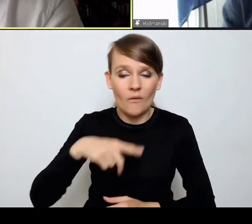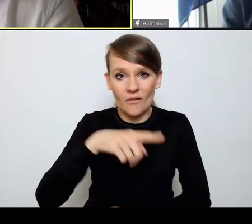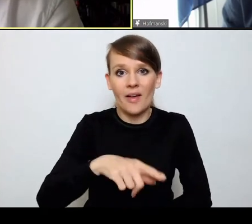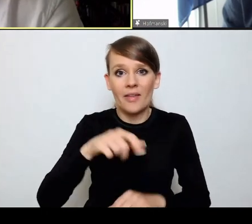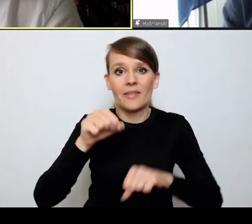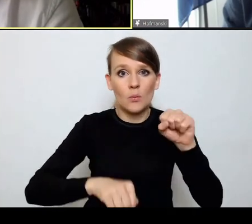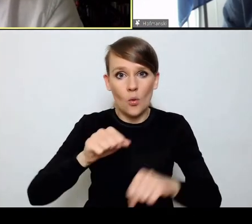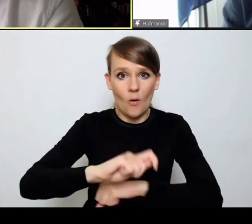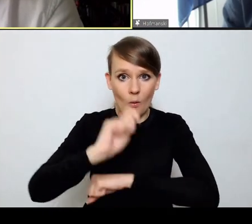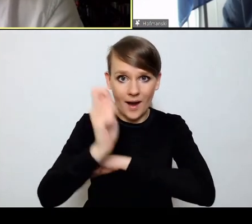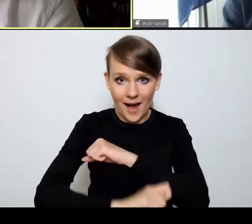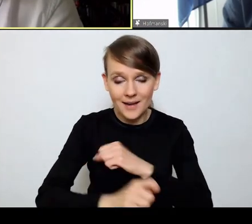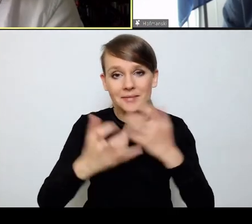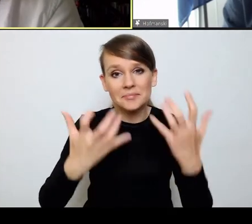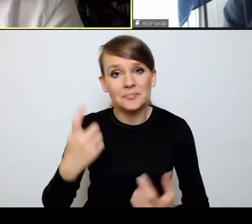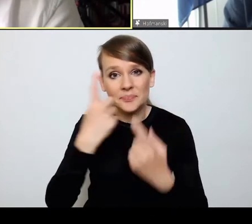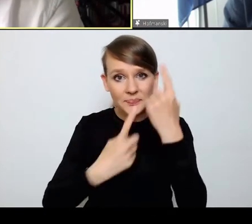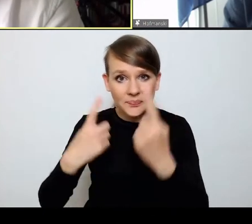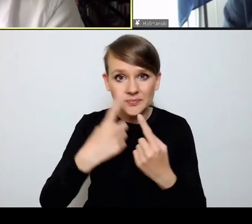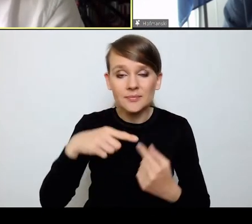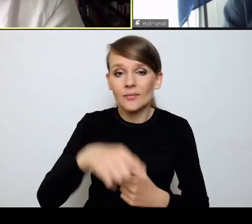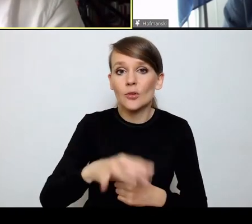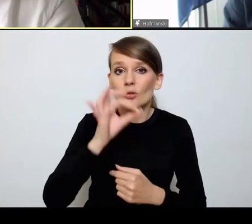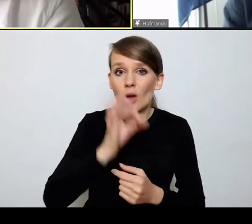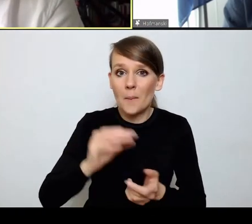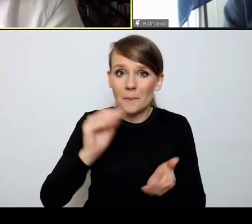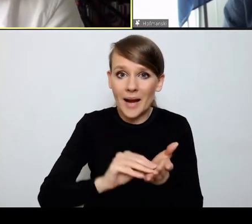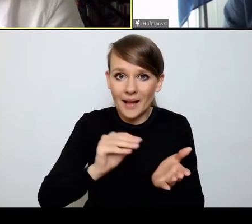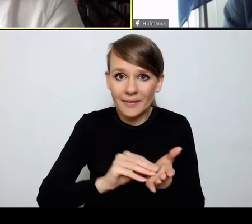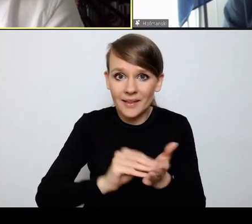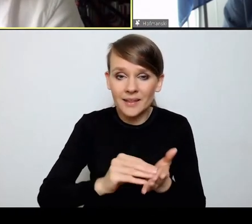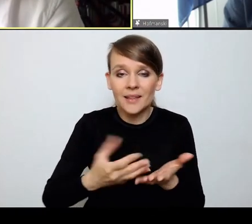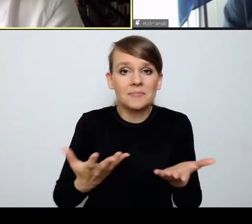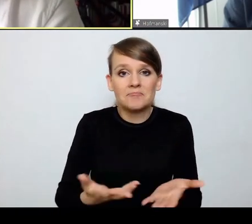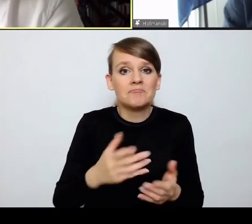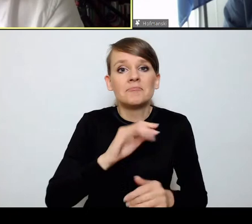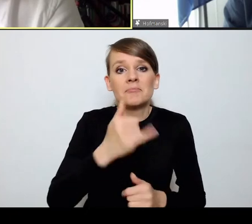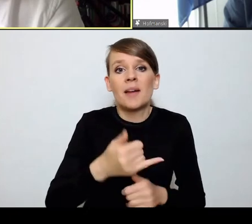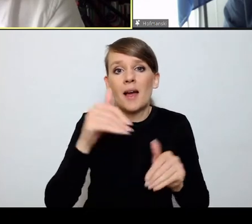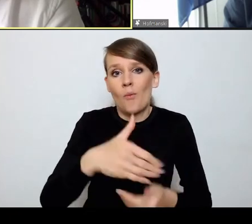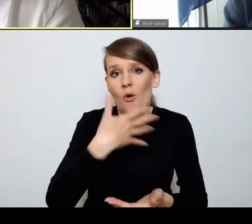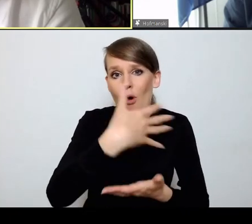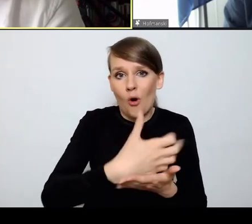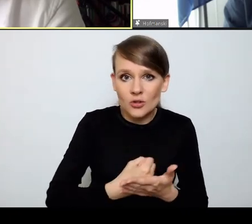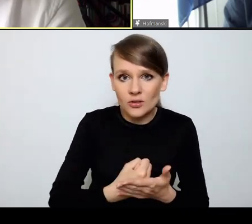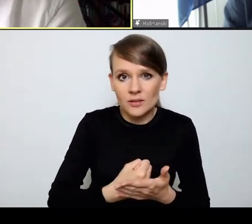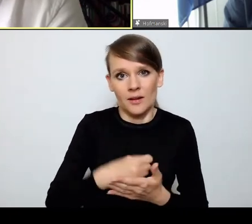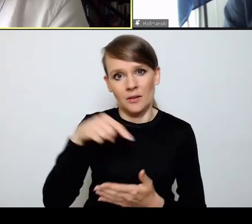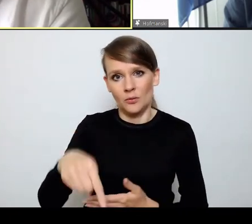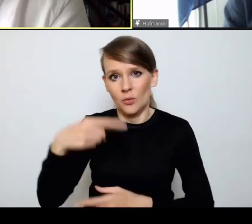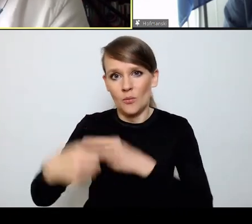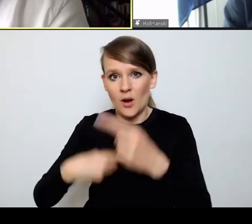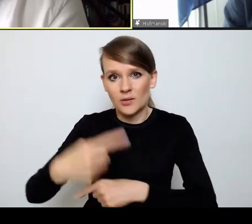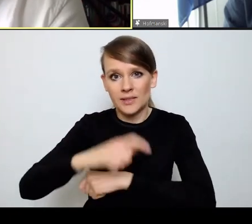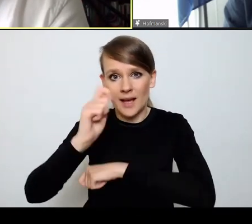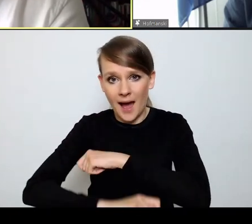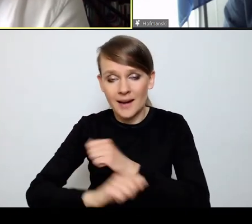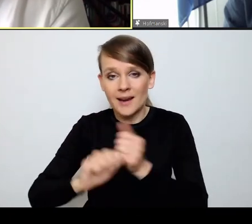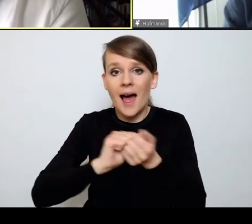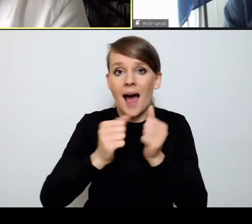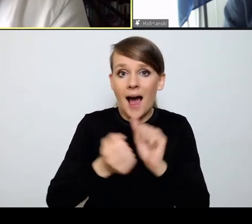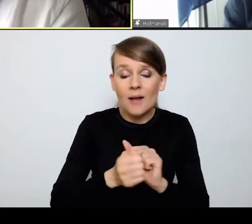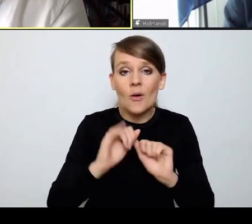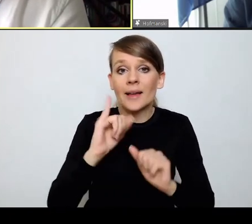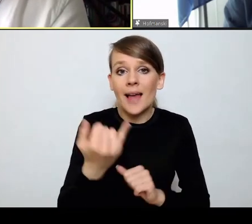i zastanowić się, co z takich dobrych praktyk można byłoby przenieść na nasz proces karny, albo jakie praktyki